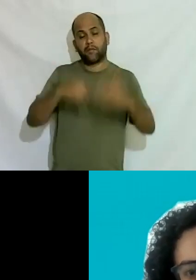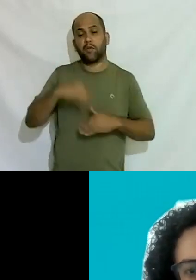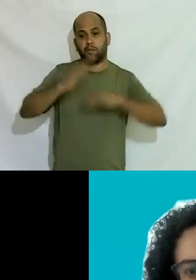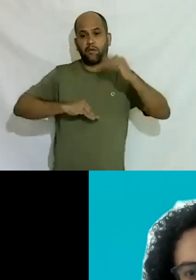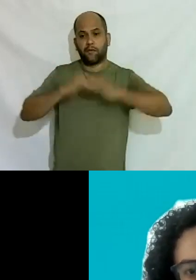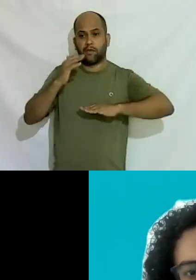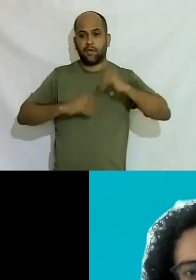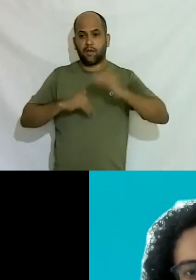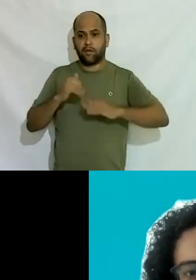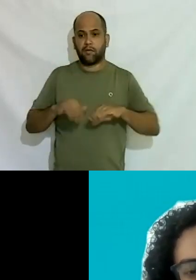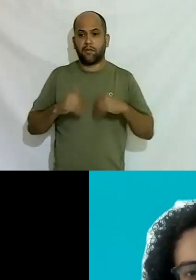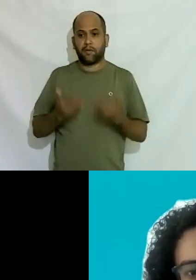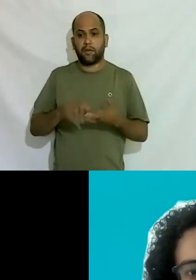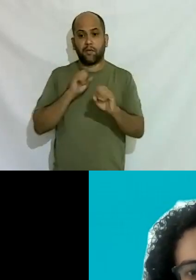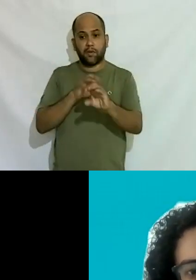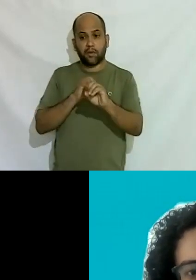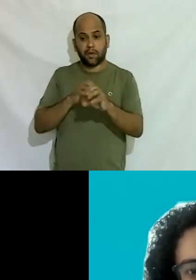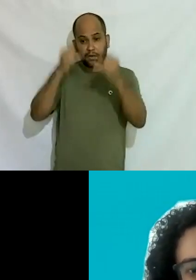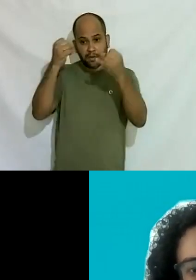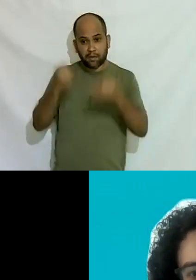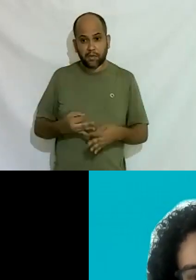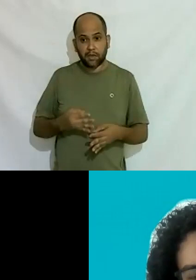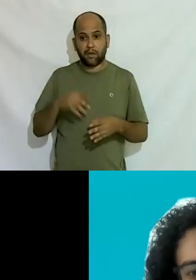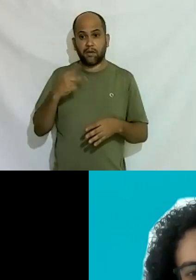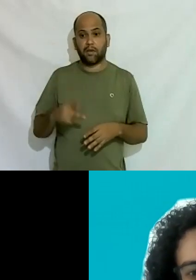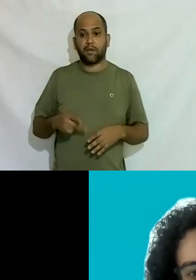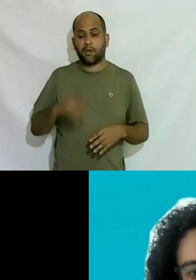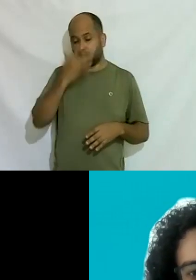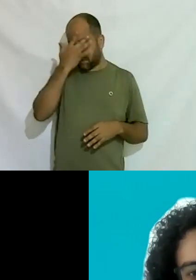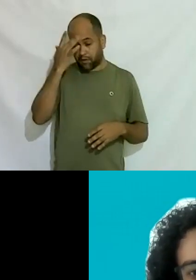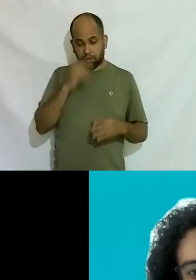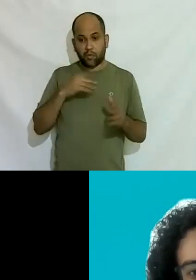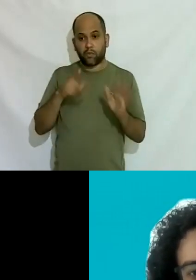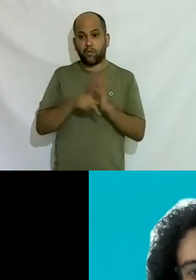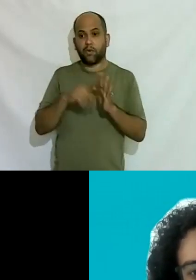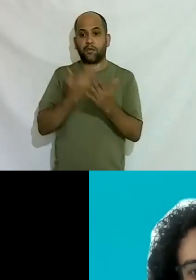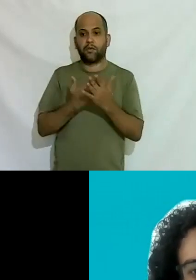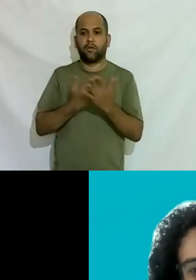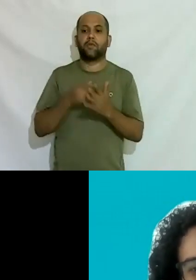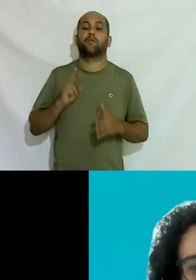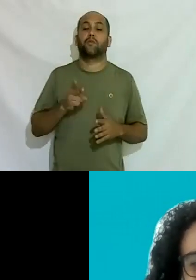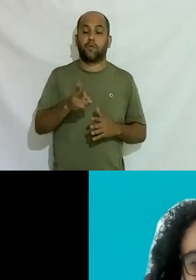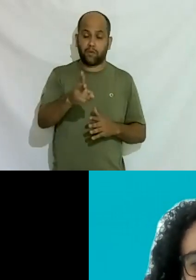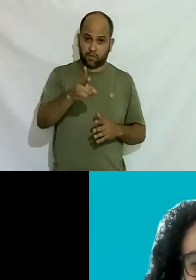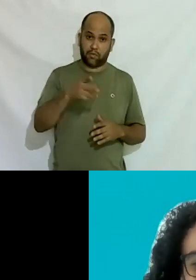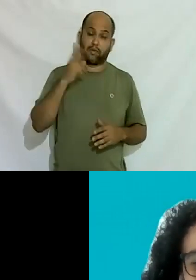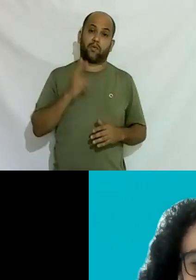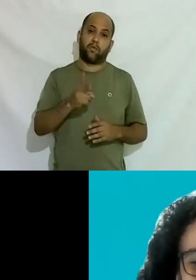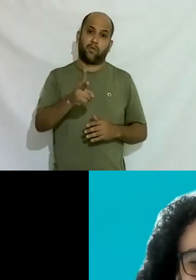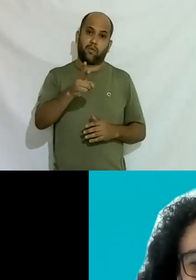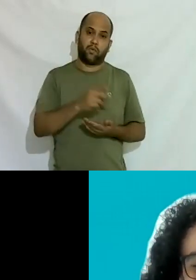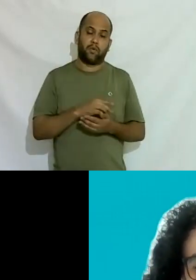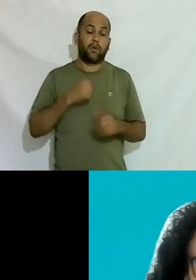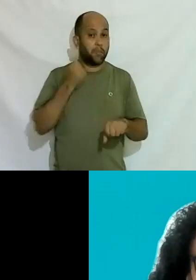educação eu estou falando aqui para pessoas para estudantes né continue eu estudo eu olho não paro não